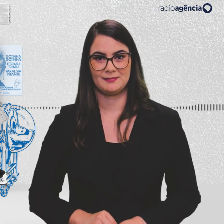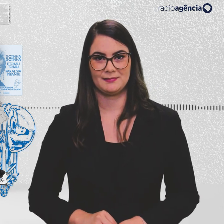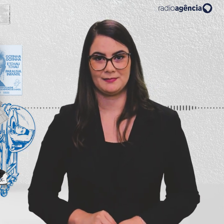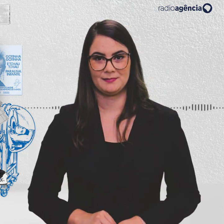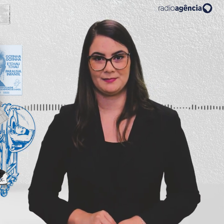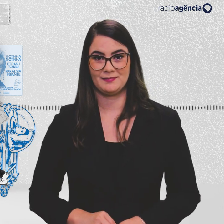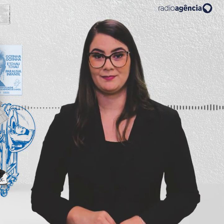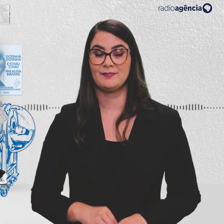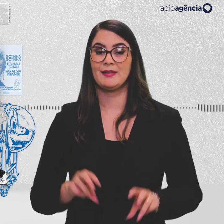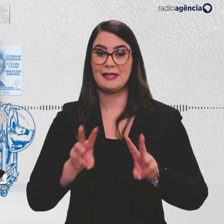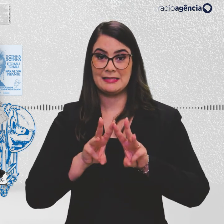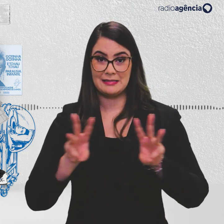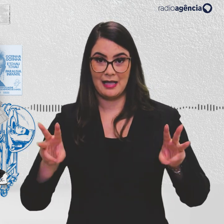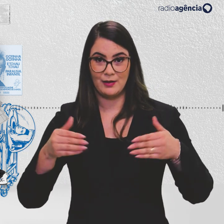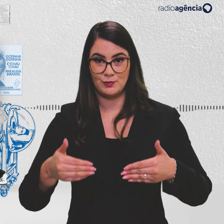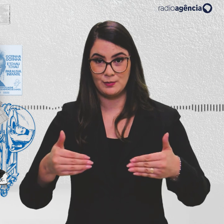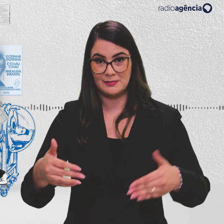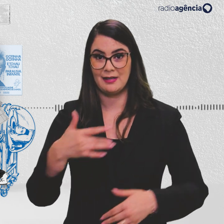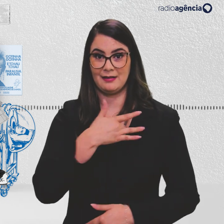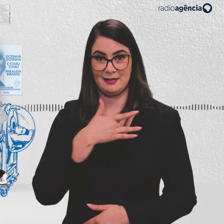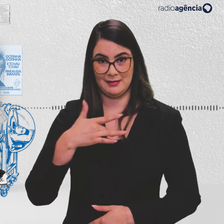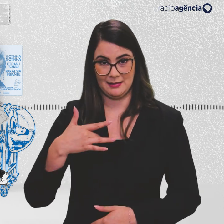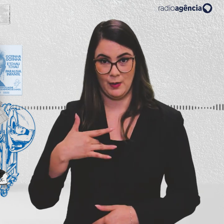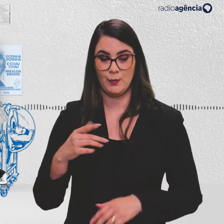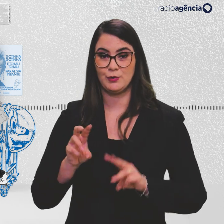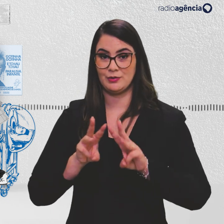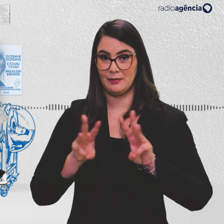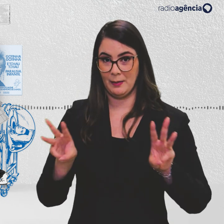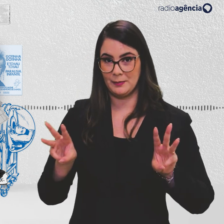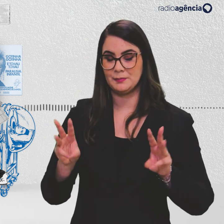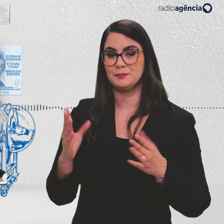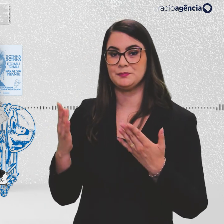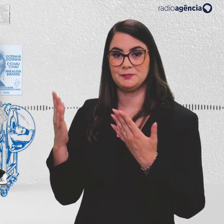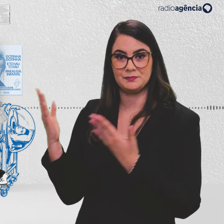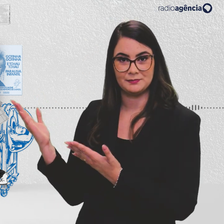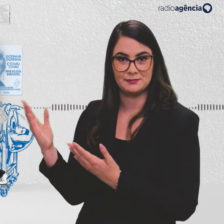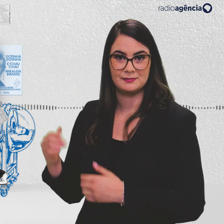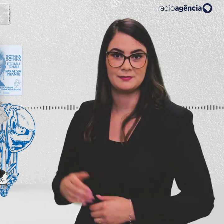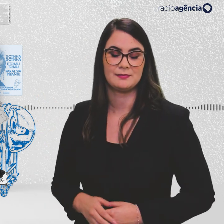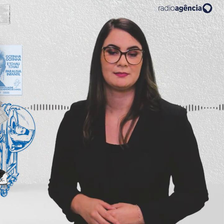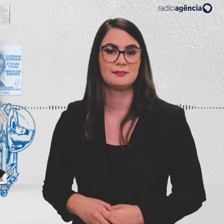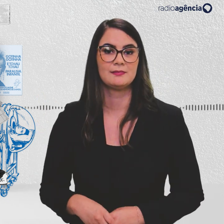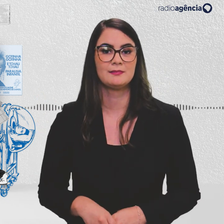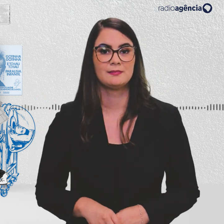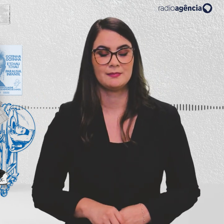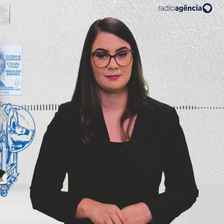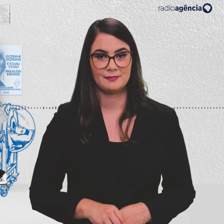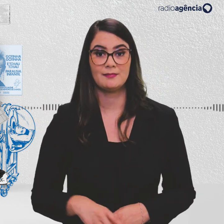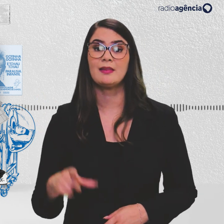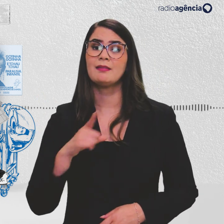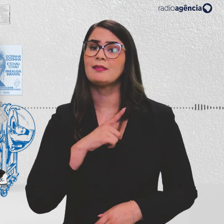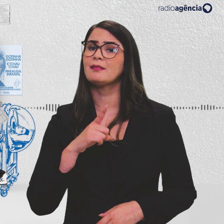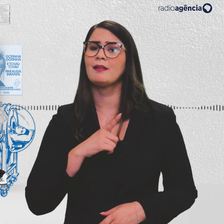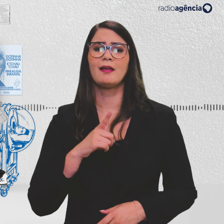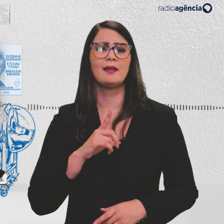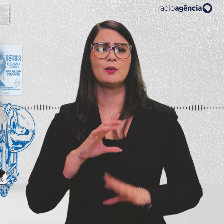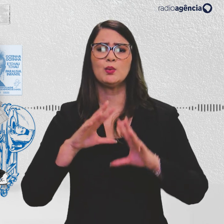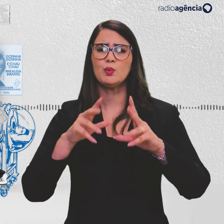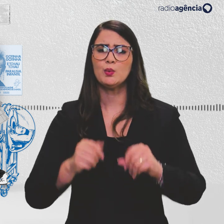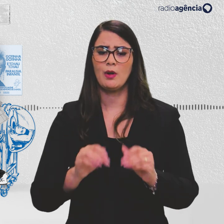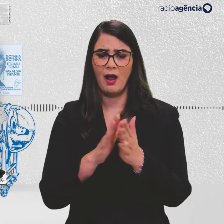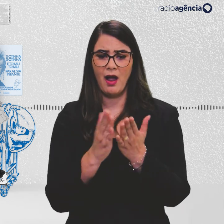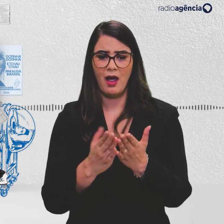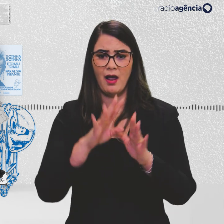O site do Ministério da Saúde, www.gov.br.saude, disponibiliza todos os